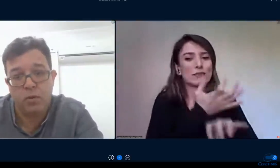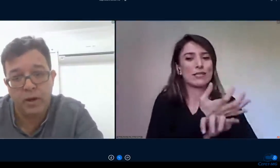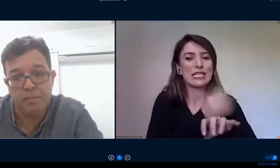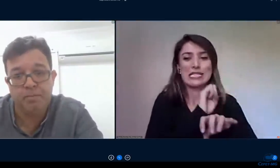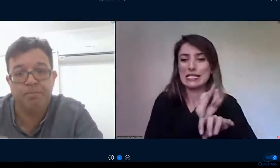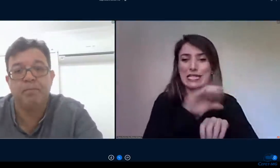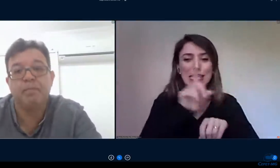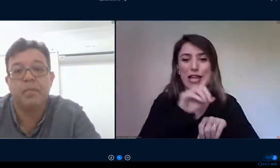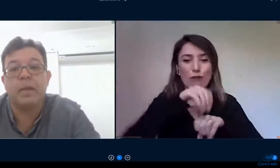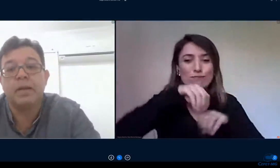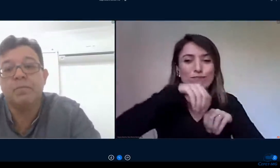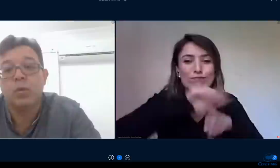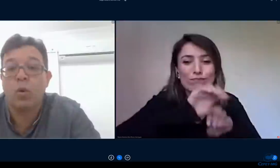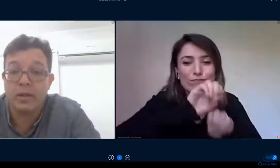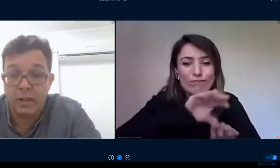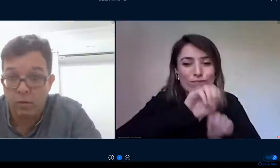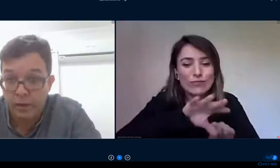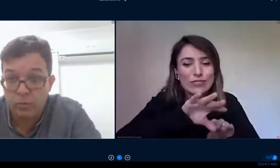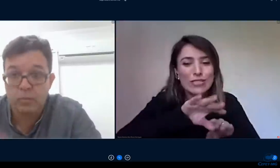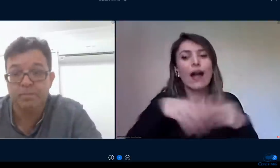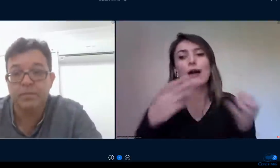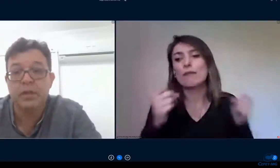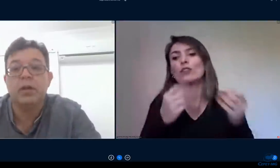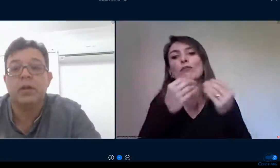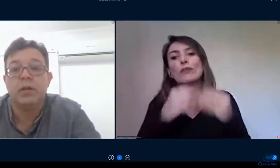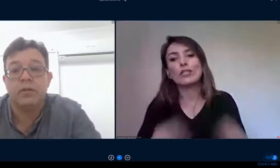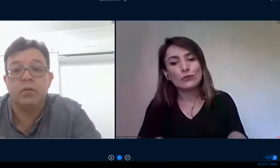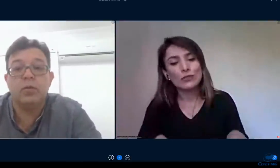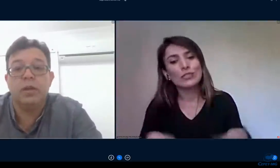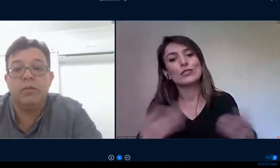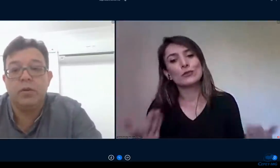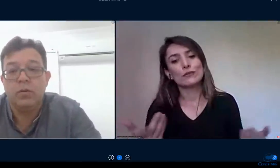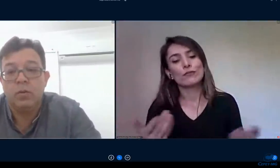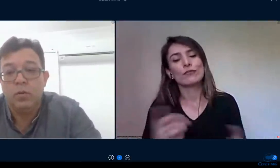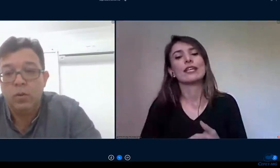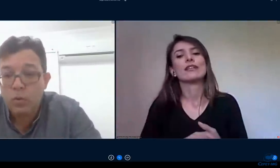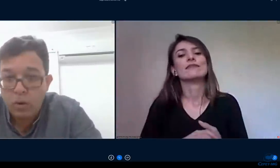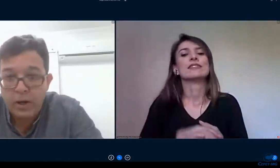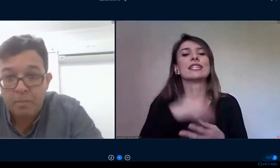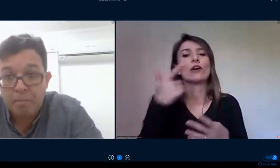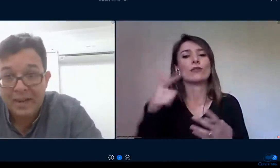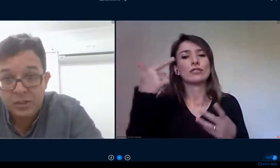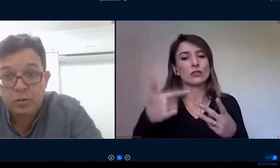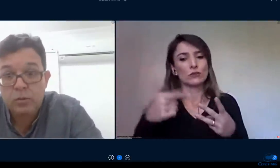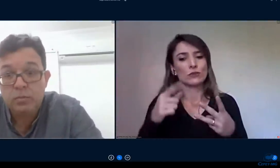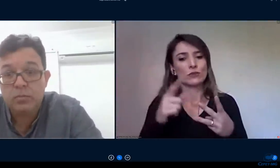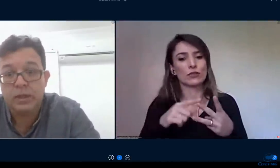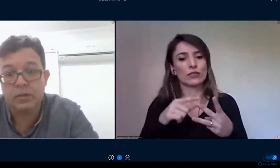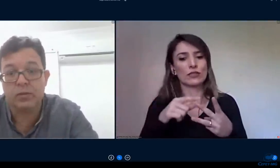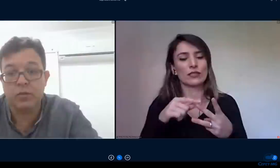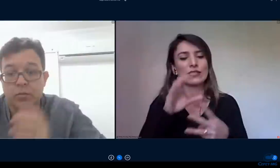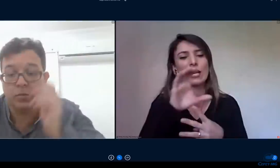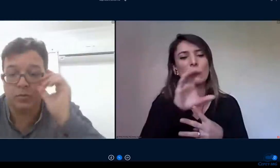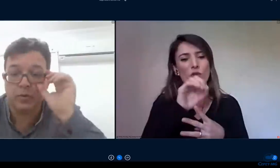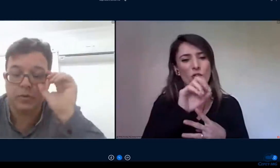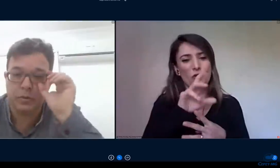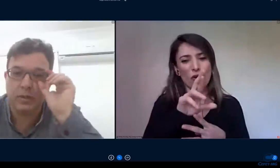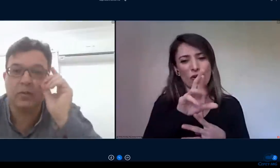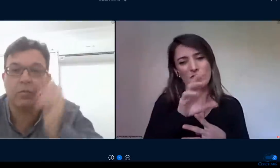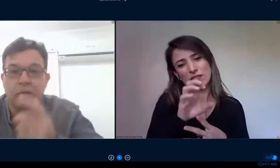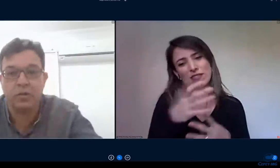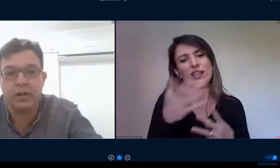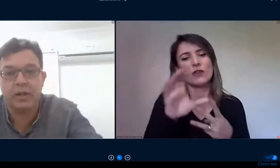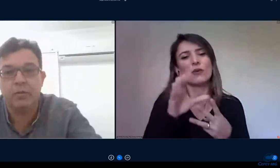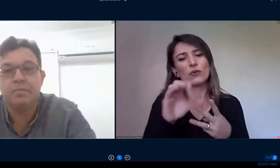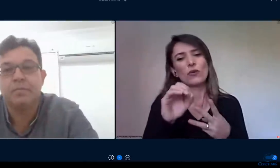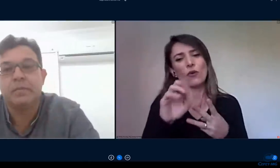separaram o core o core teórico segundo nível o core prático nós somos uma instituição